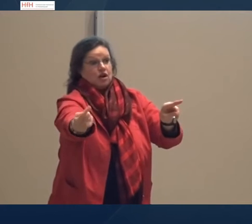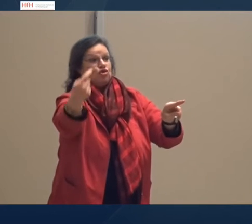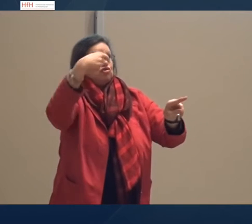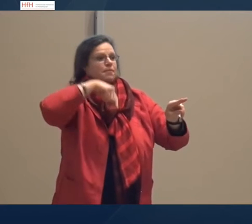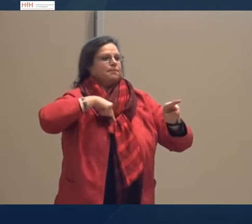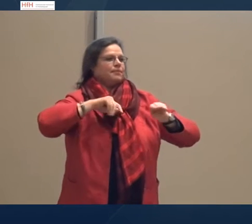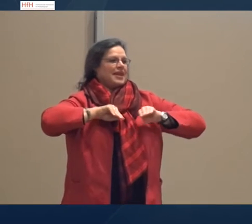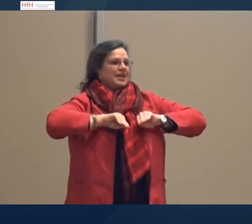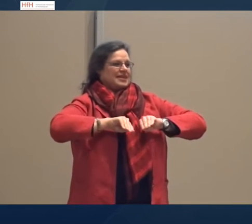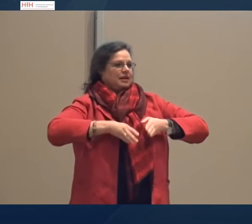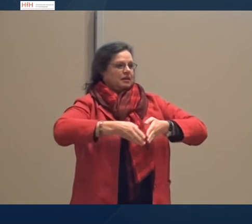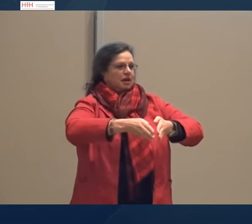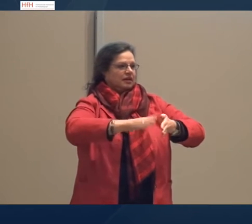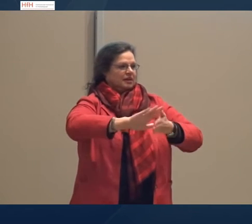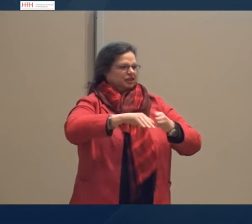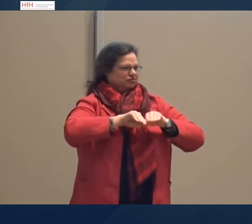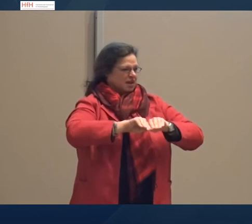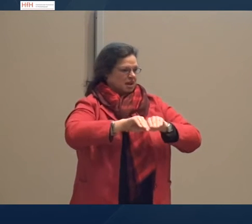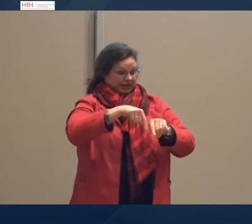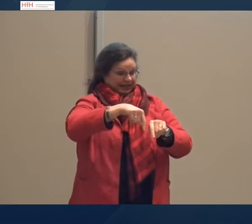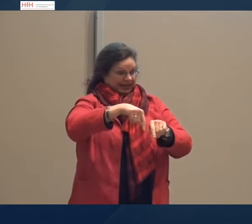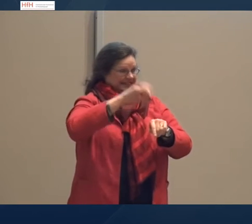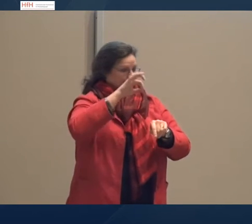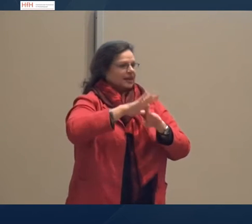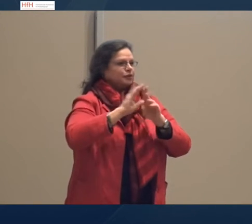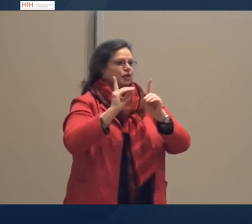auf die Gebärdensprachgemeinschaft und auf die Ausbildung hier an der HFH.